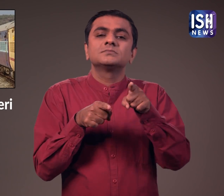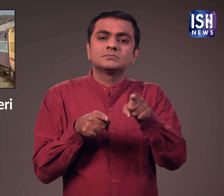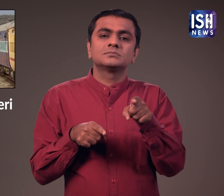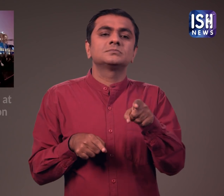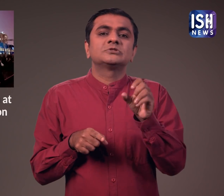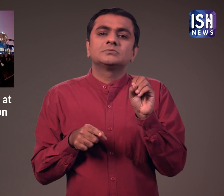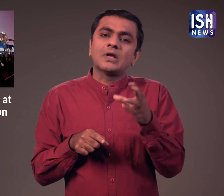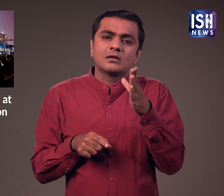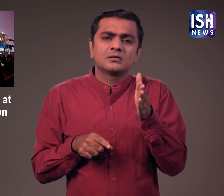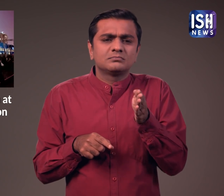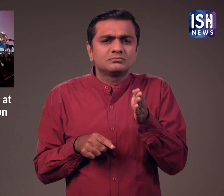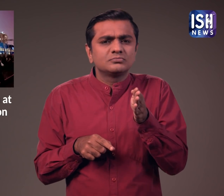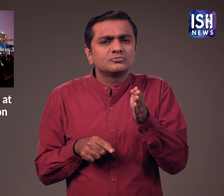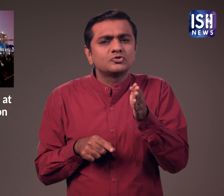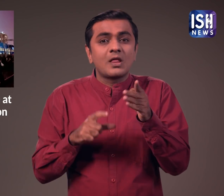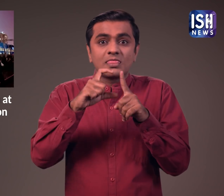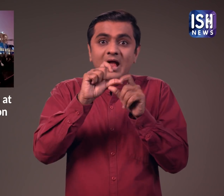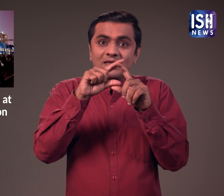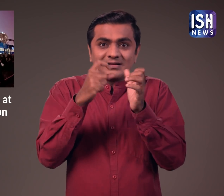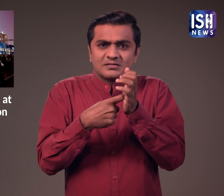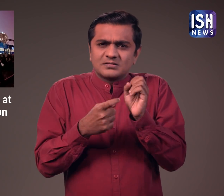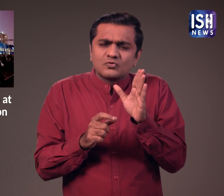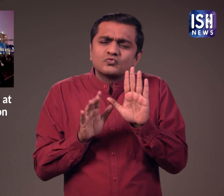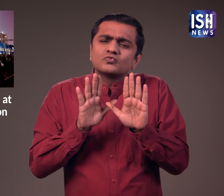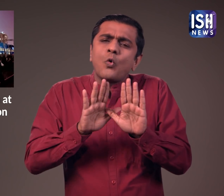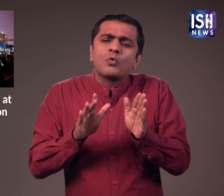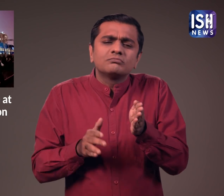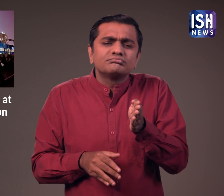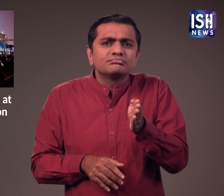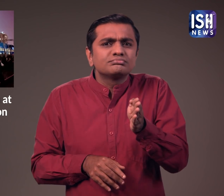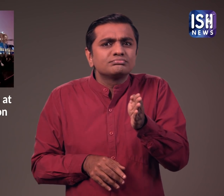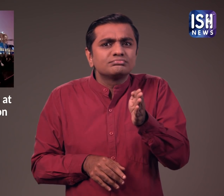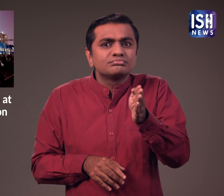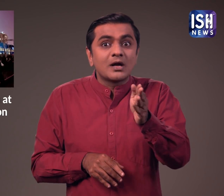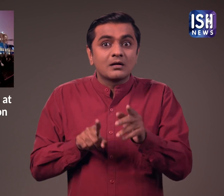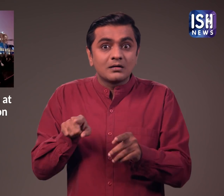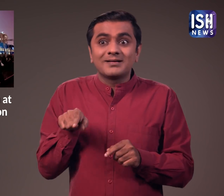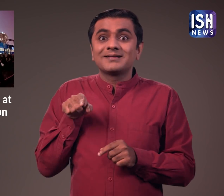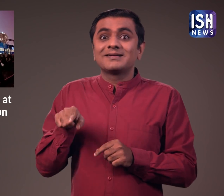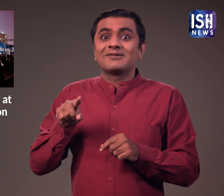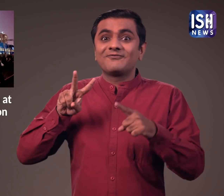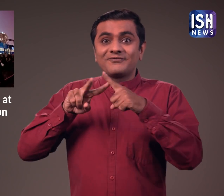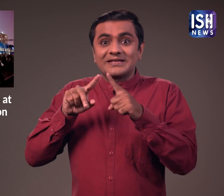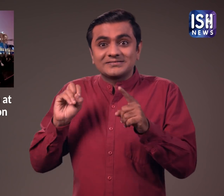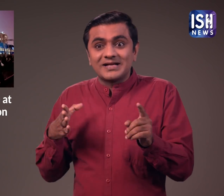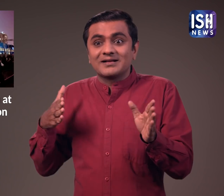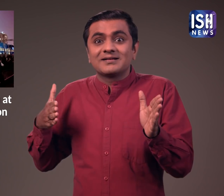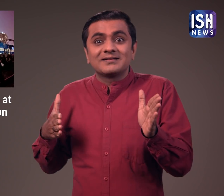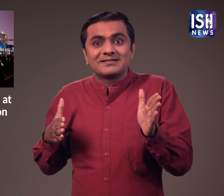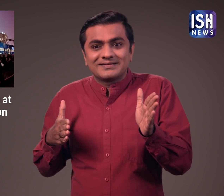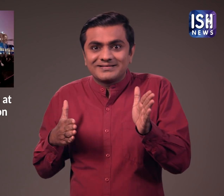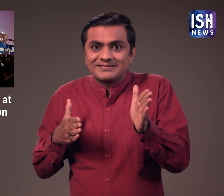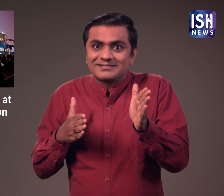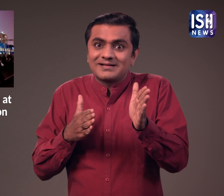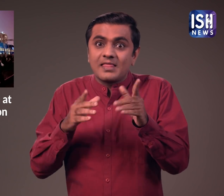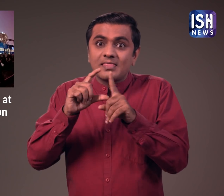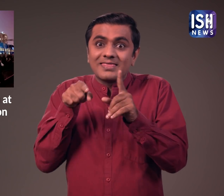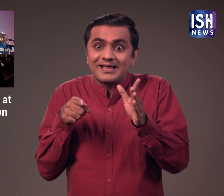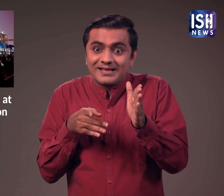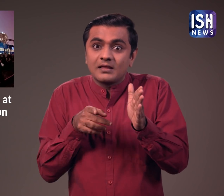चालुक्या एक्सप्रेस दादर से निकल कर दीरे दीरे आगे बढ़ रही थी गड़क एक्सप्रेस जो CSTM से निकली थी और दादर